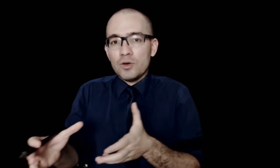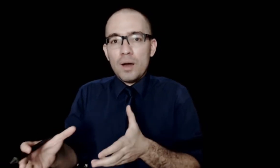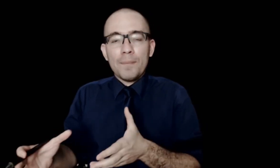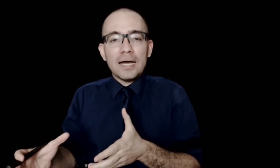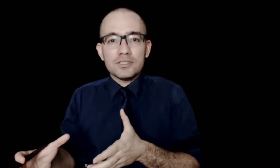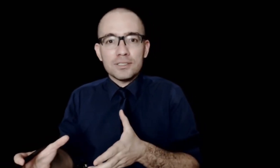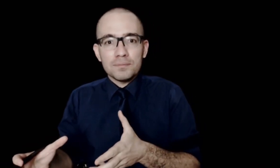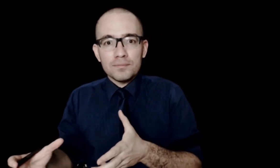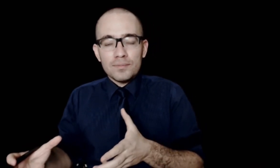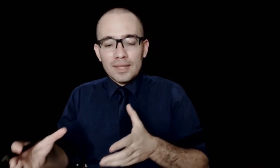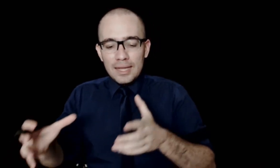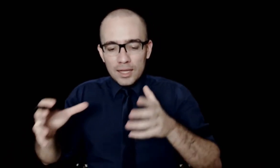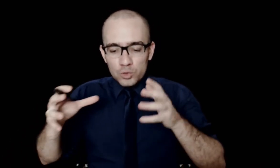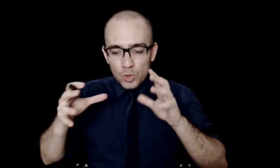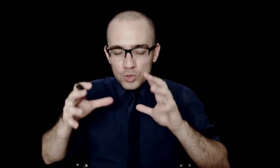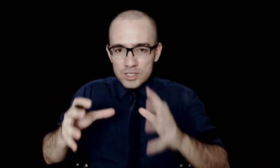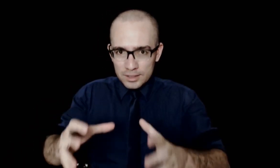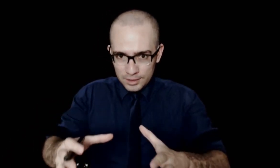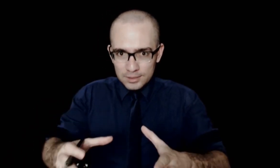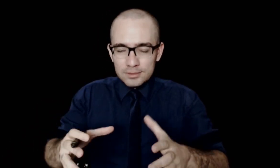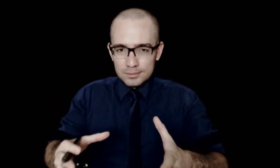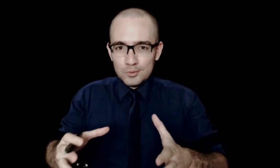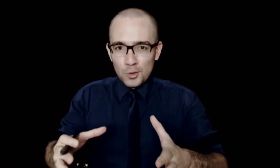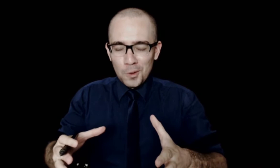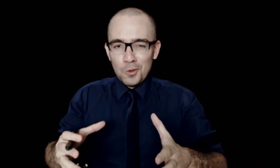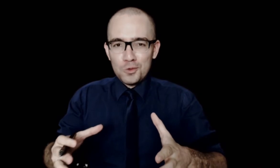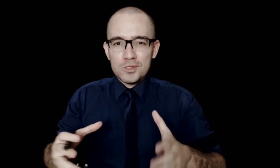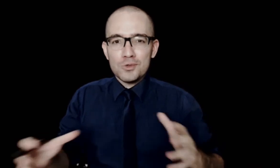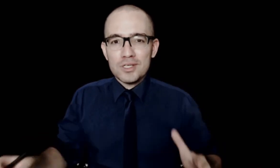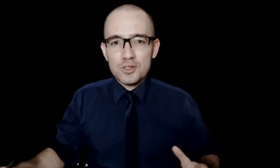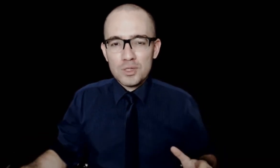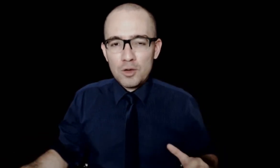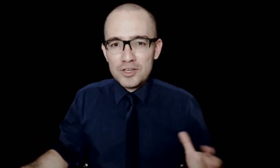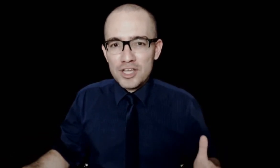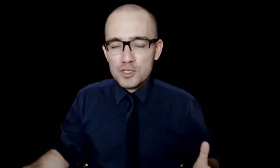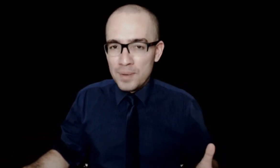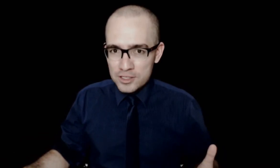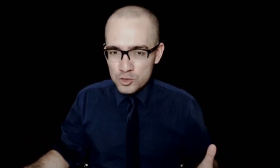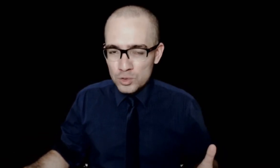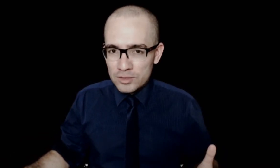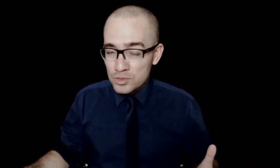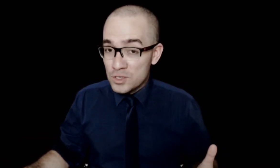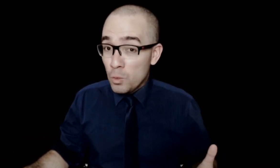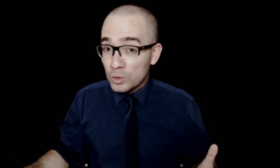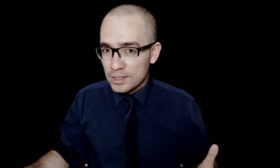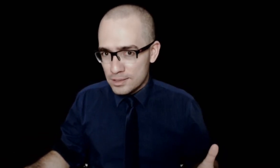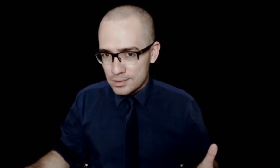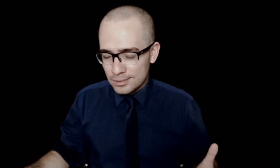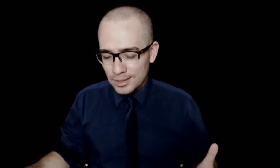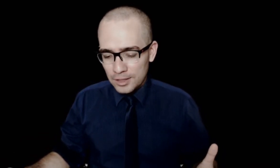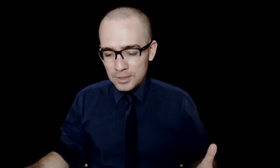a ver com a prática. Eu trouxe aqui... Eu consigo selecionar umas 10 páginas do livro que são úteis, claro.